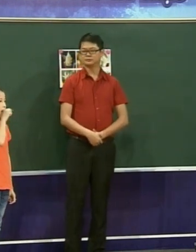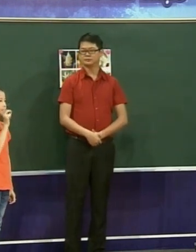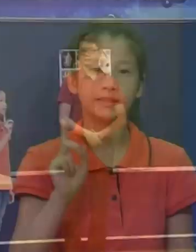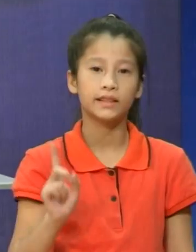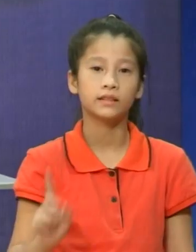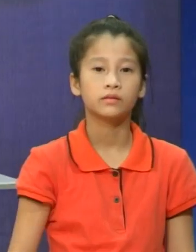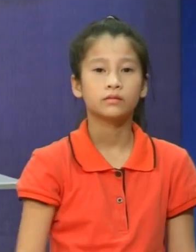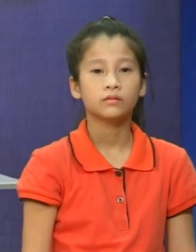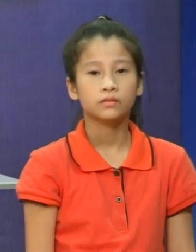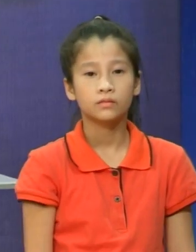Bạn thích uống gì nhỉ